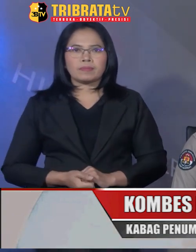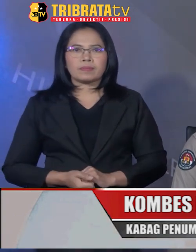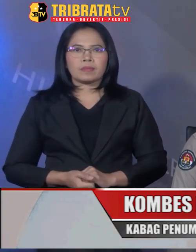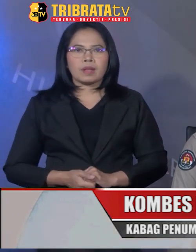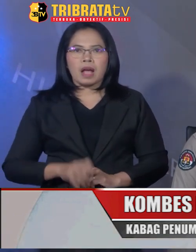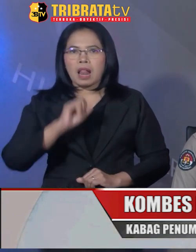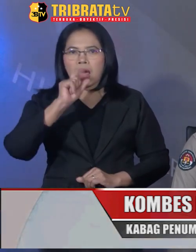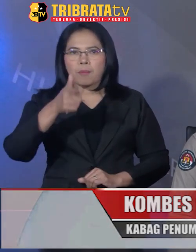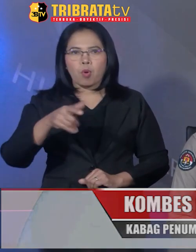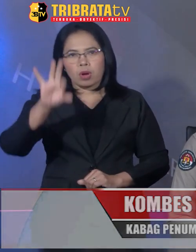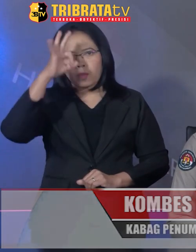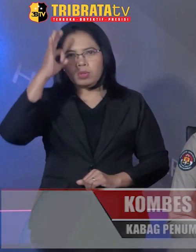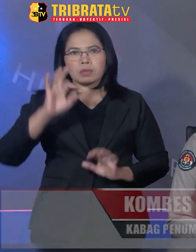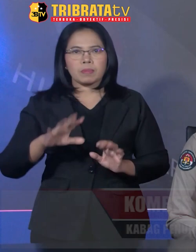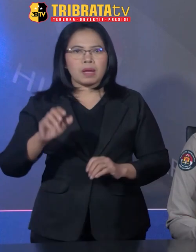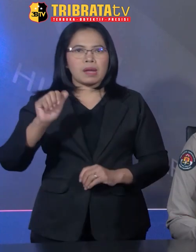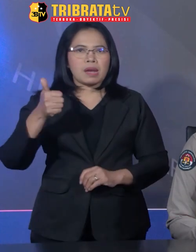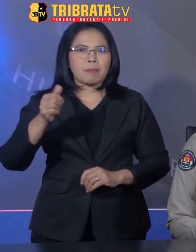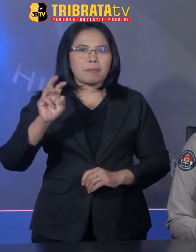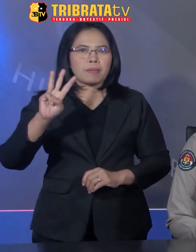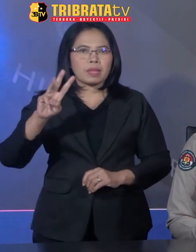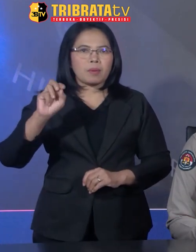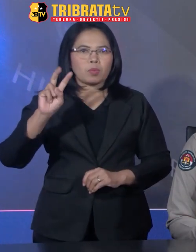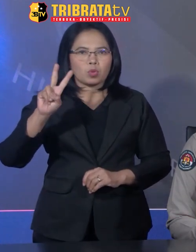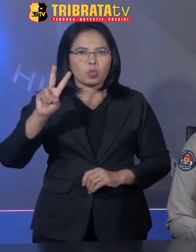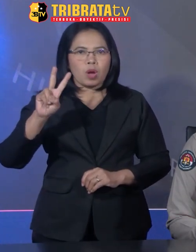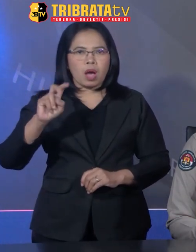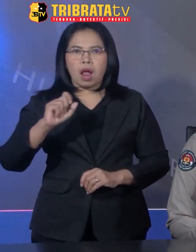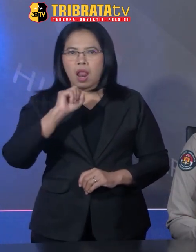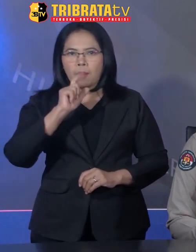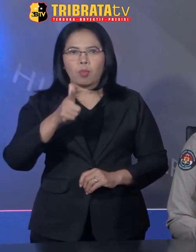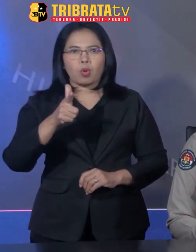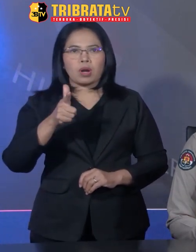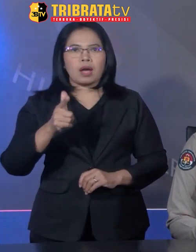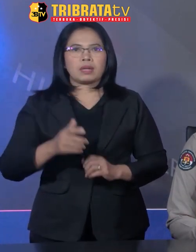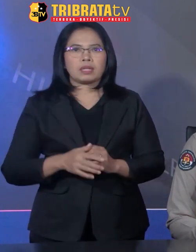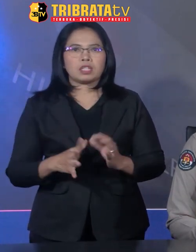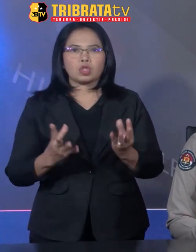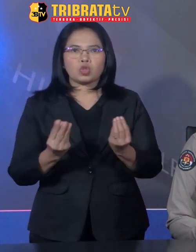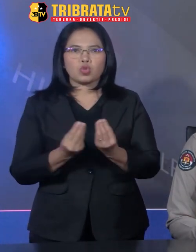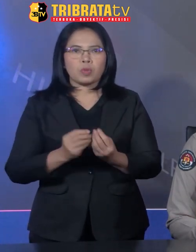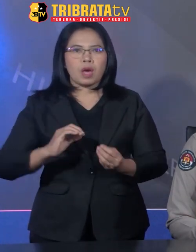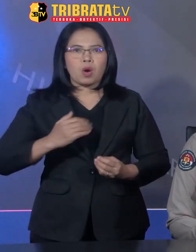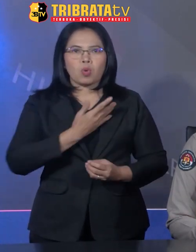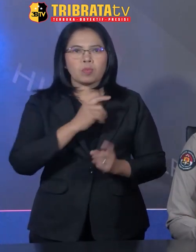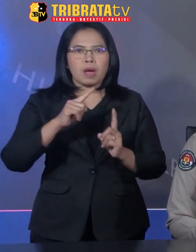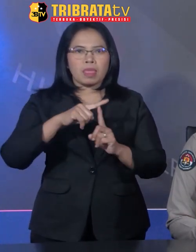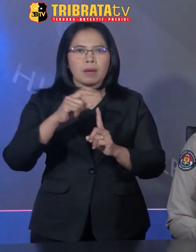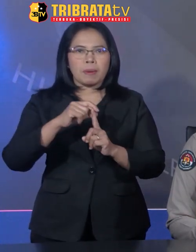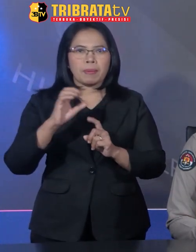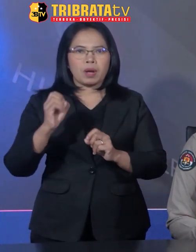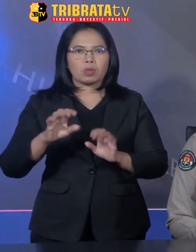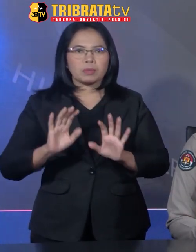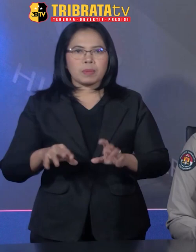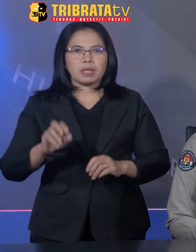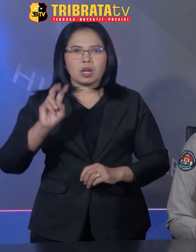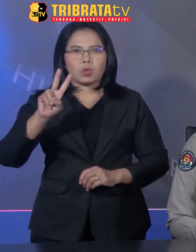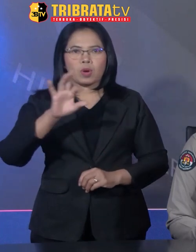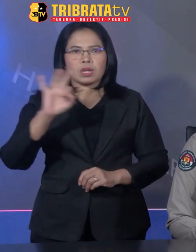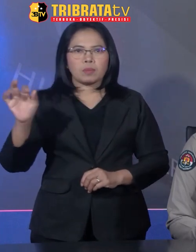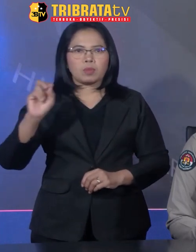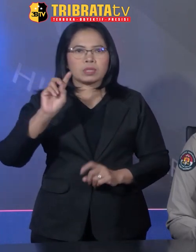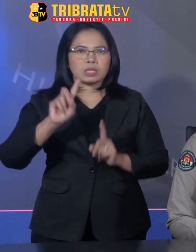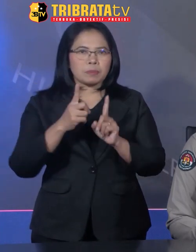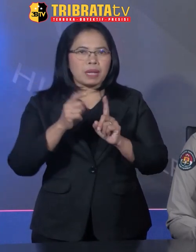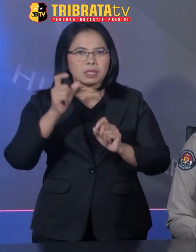Laporan polisi sebanyak 632 laporan, jumlah korban TPPO sebanyak 2011